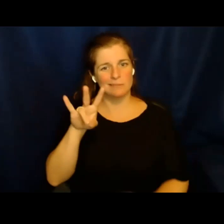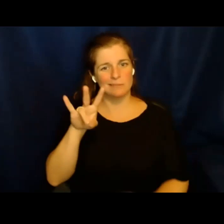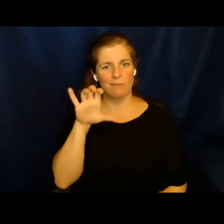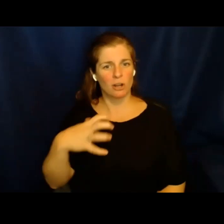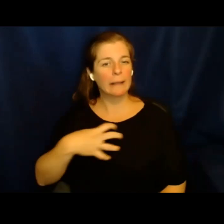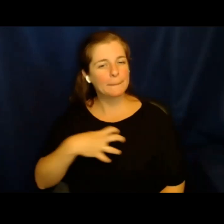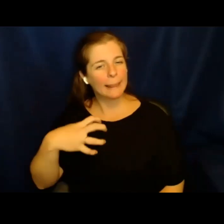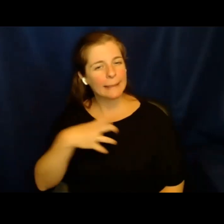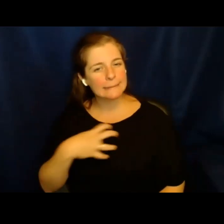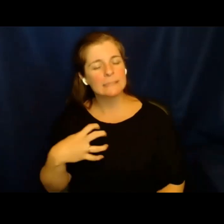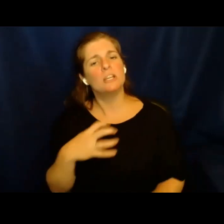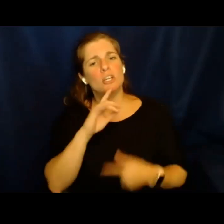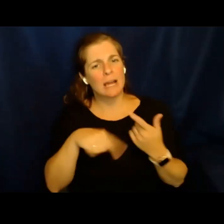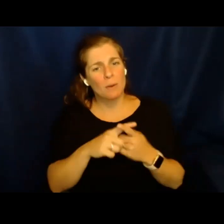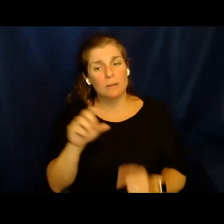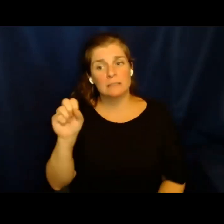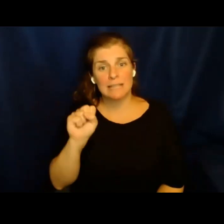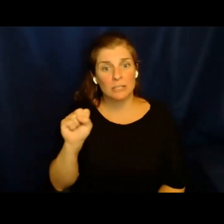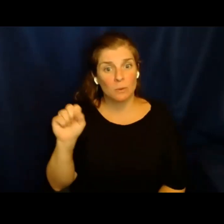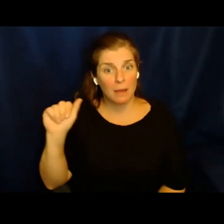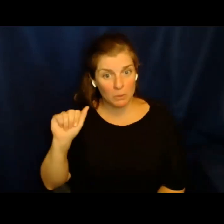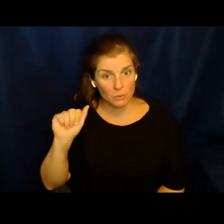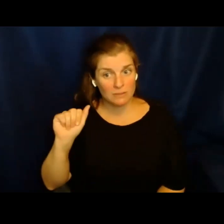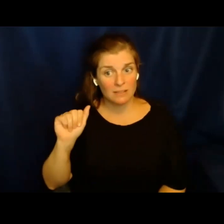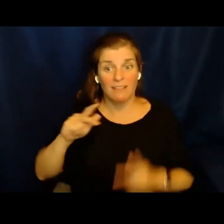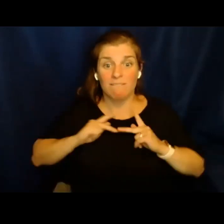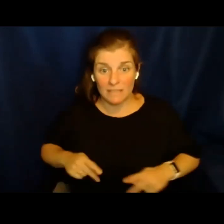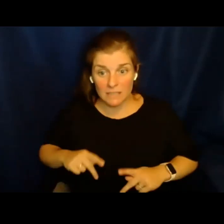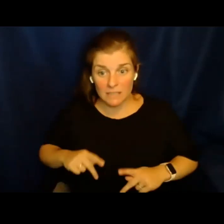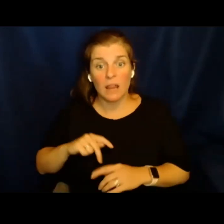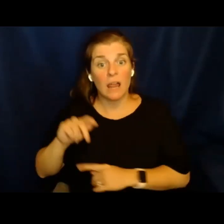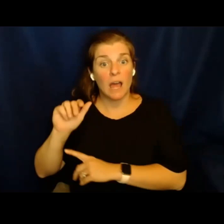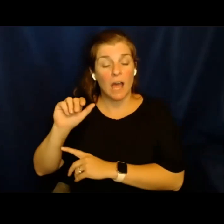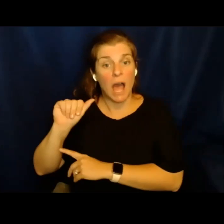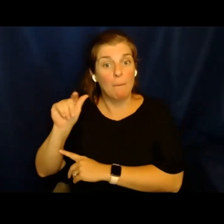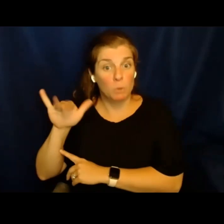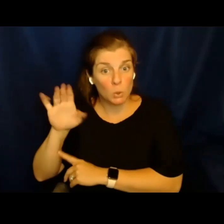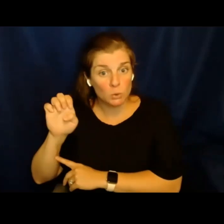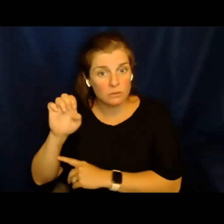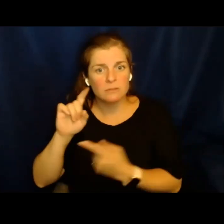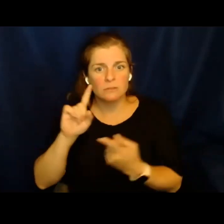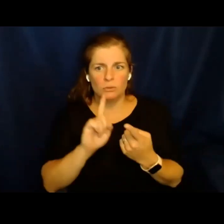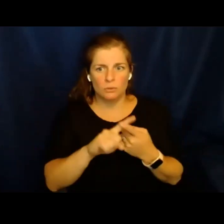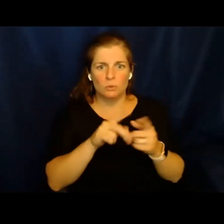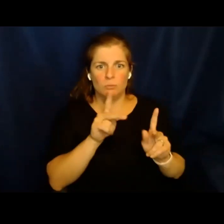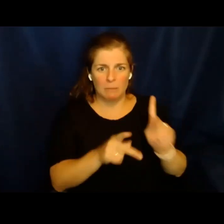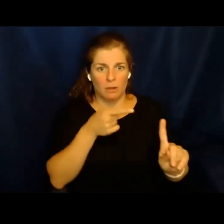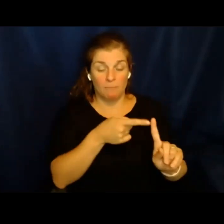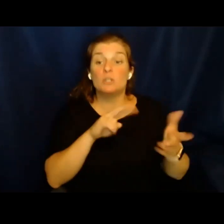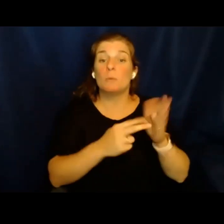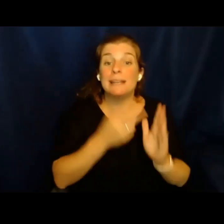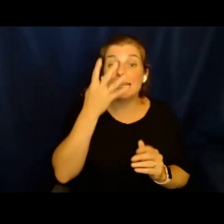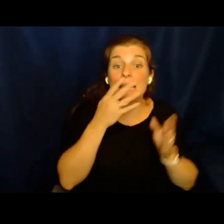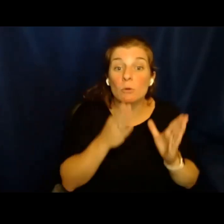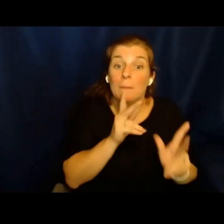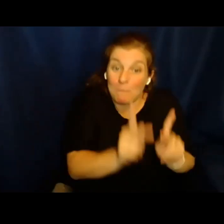.700 denuncias que denunciaban abuso sexual y abuso físico por